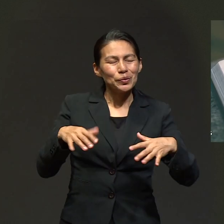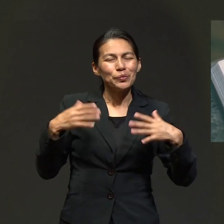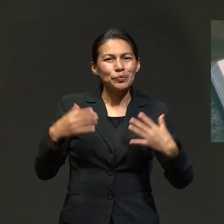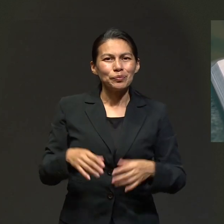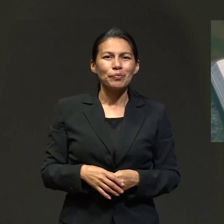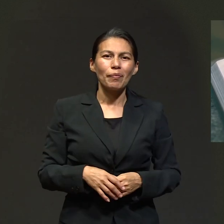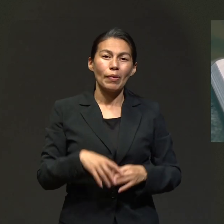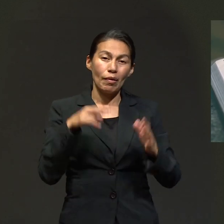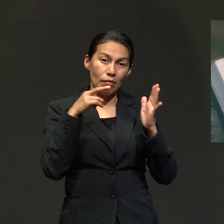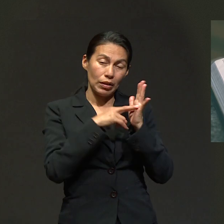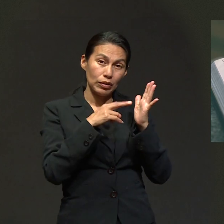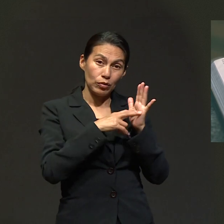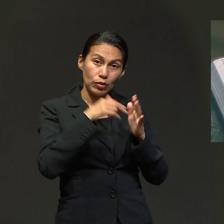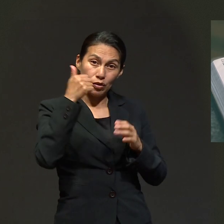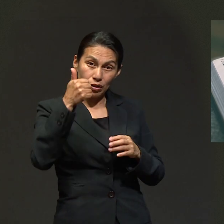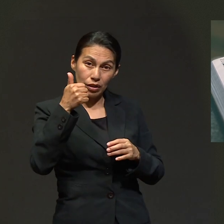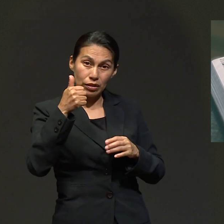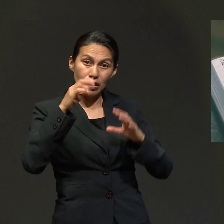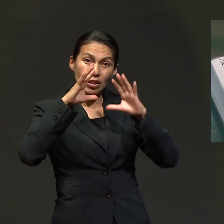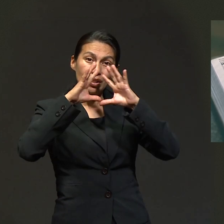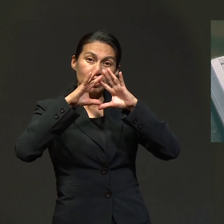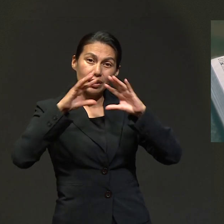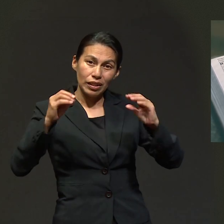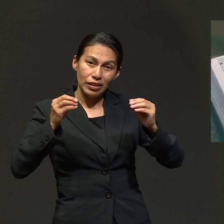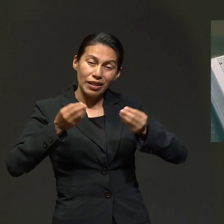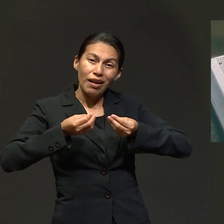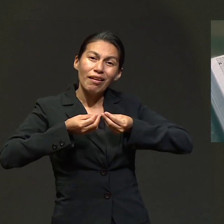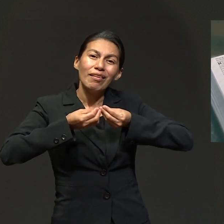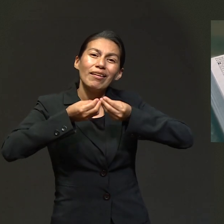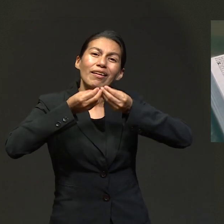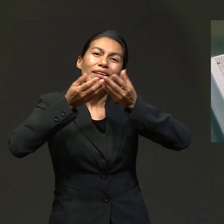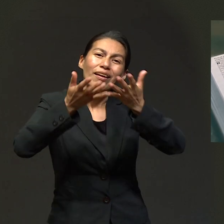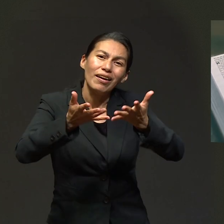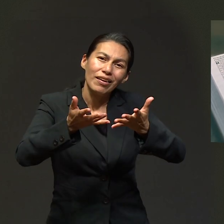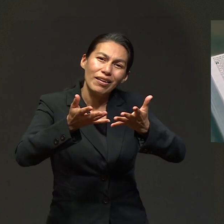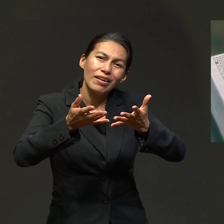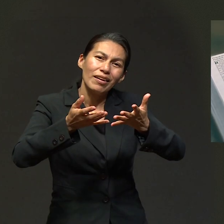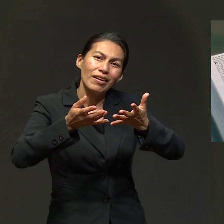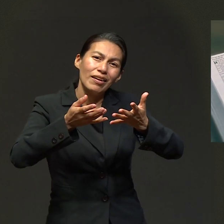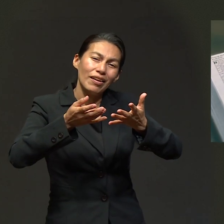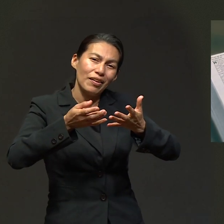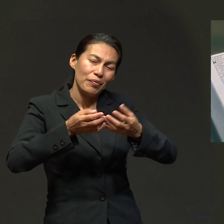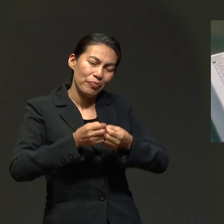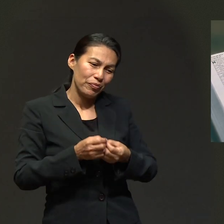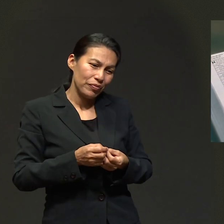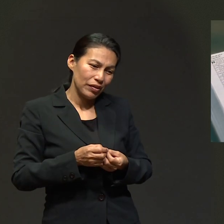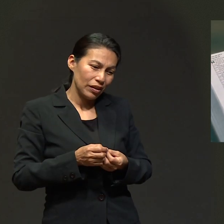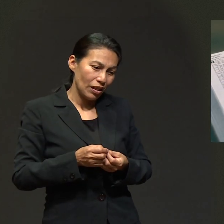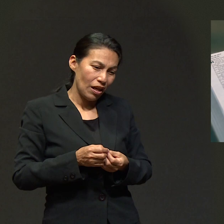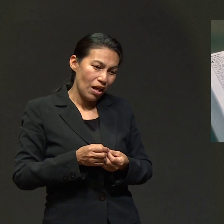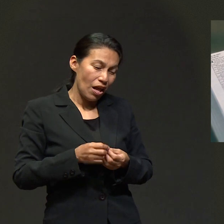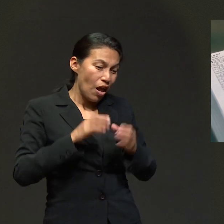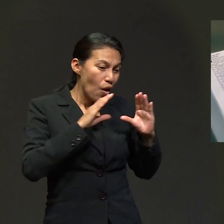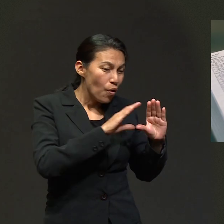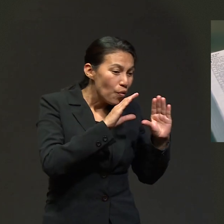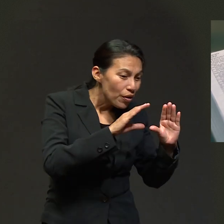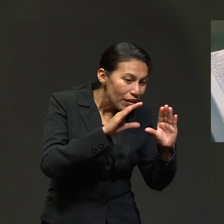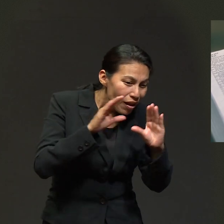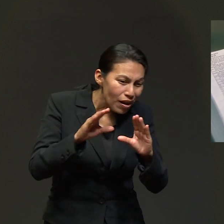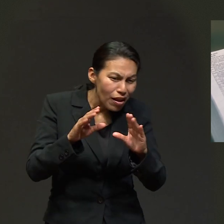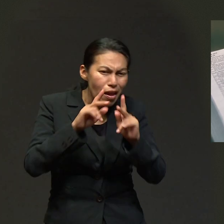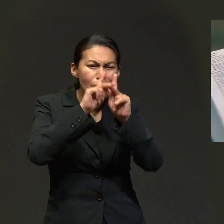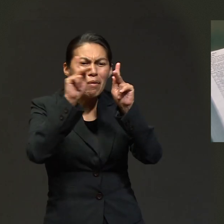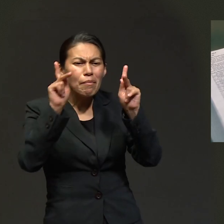traeré sanidad y medicina. Los curaré y les revelaré abundancia de paz y de verdad.